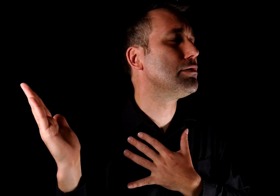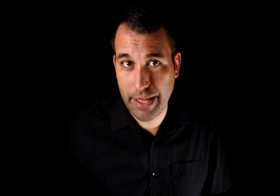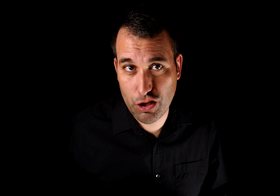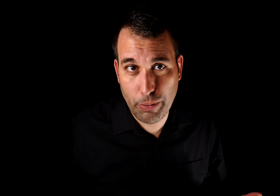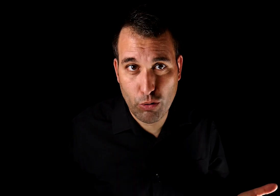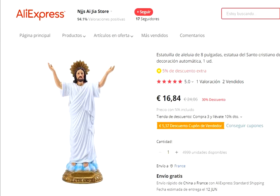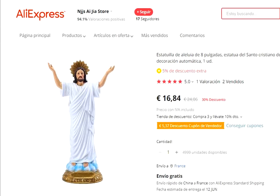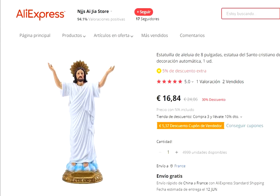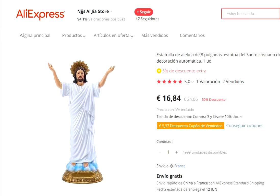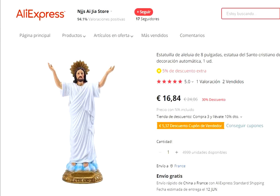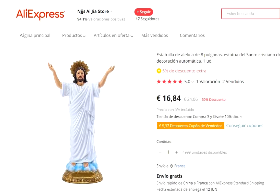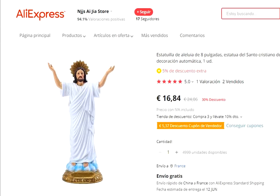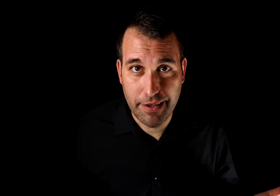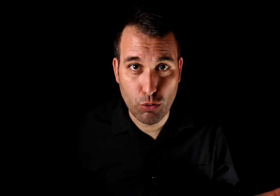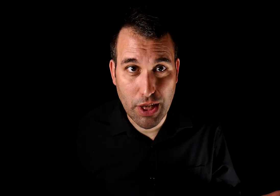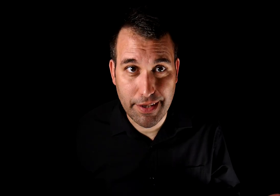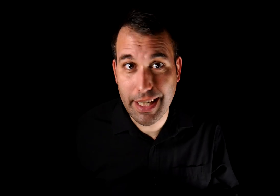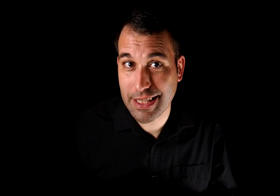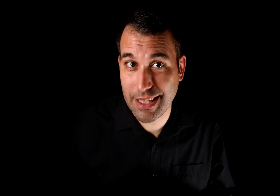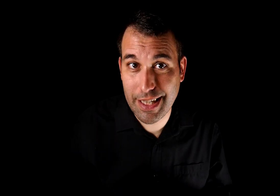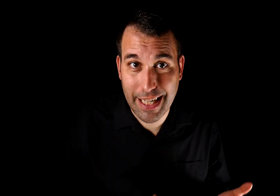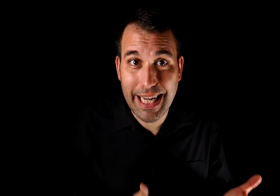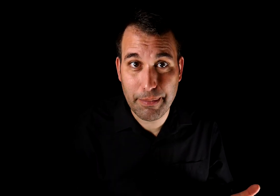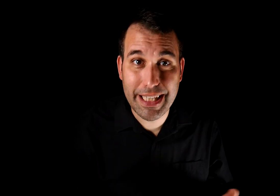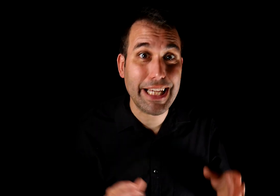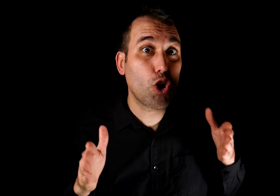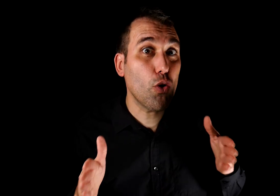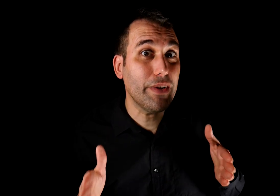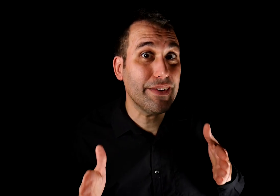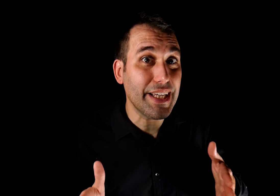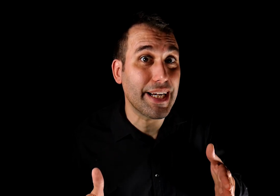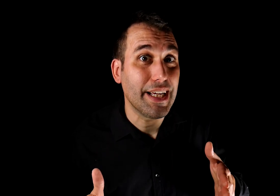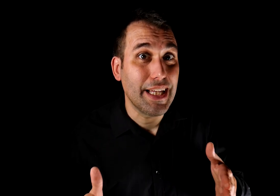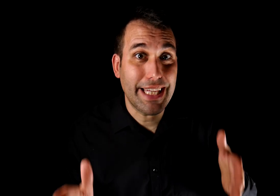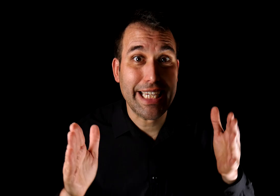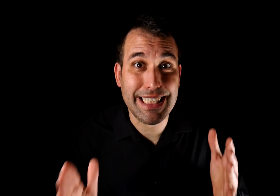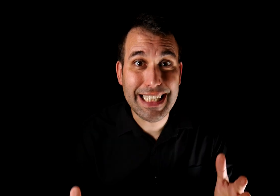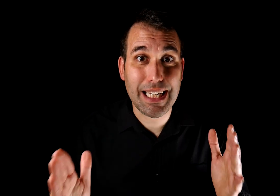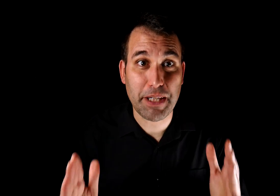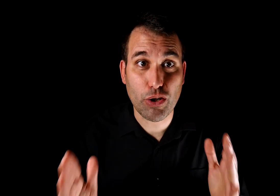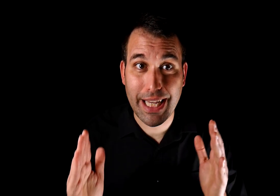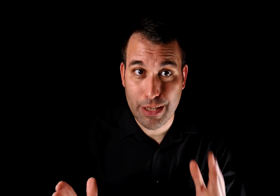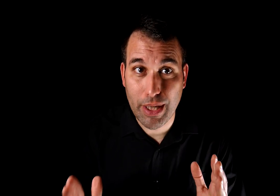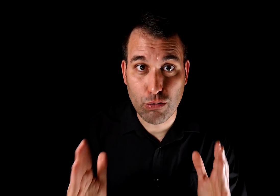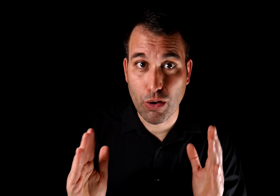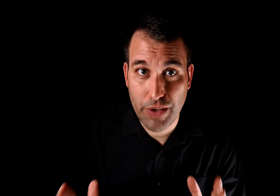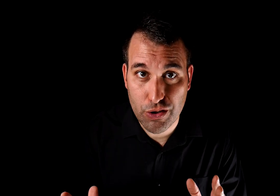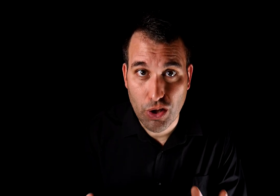En resumen, un Jesucristo de Aliexpress en circunstancia en las que se trata claramente de convencer de que se es la persona adecuada en un conflicto,